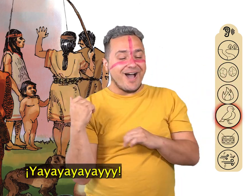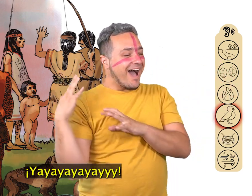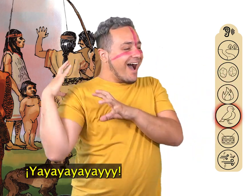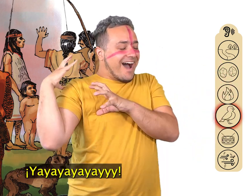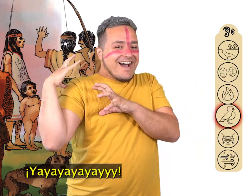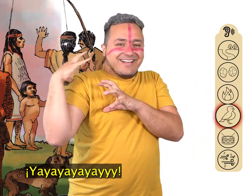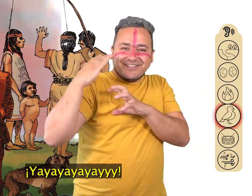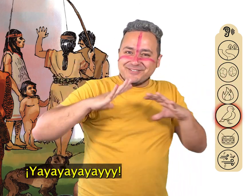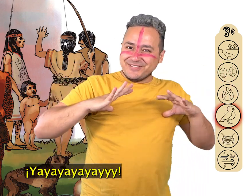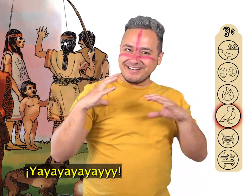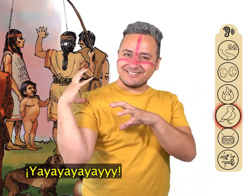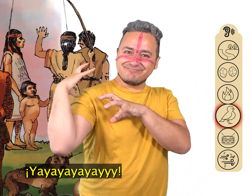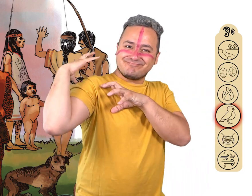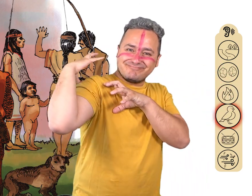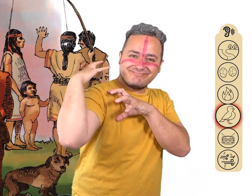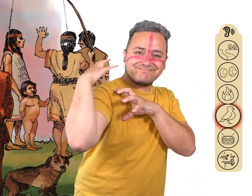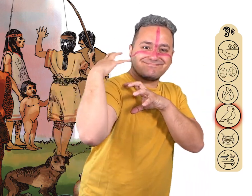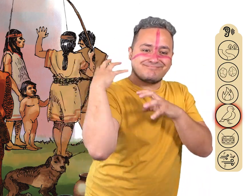¡Yay, yay, yay, yay!